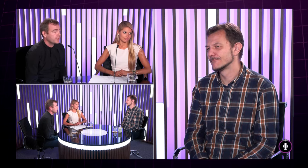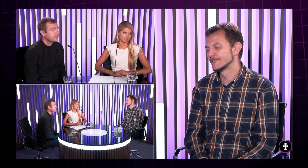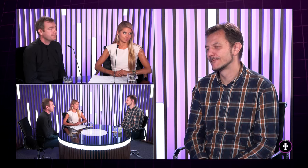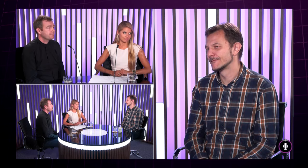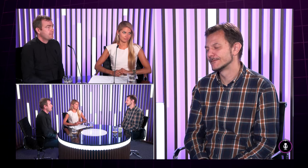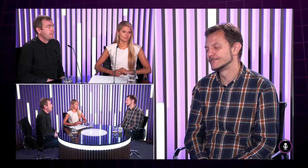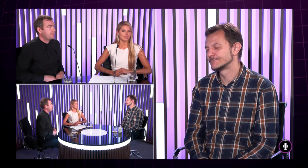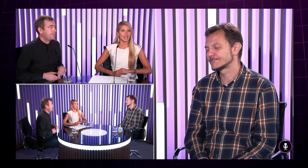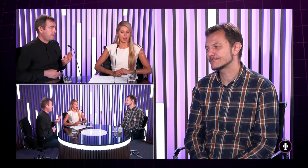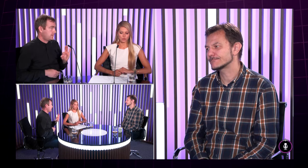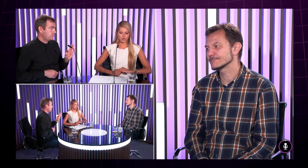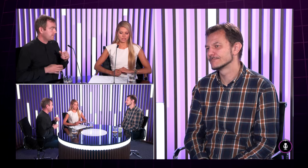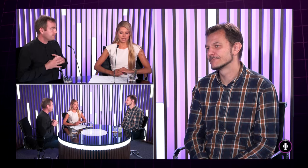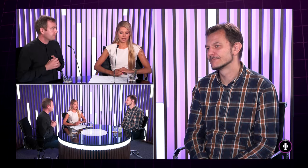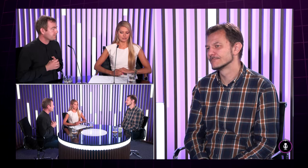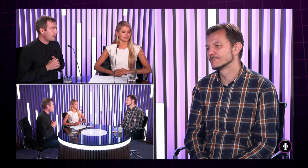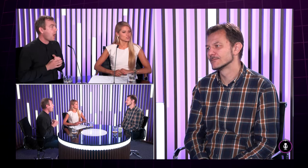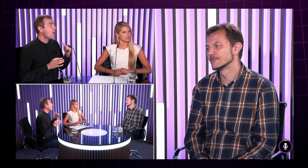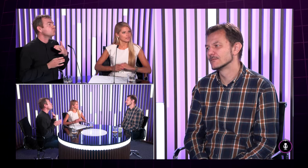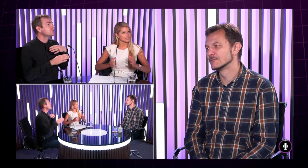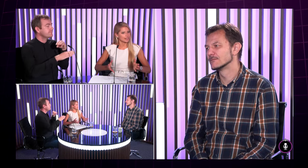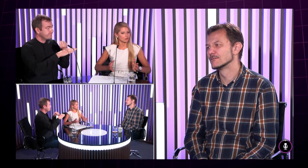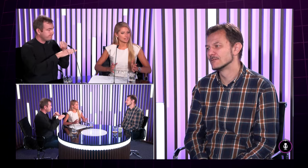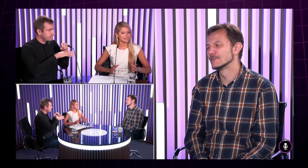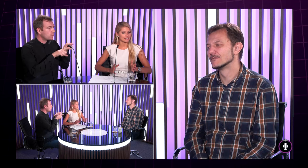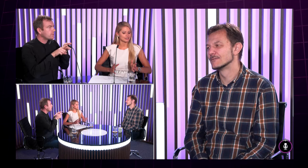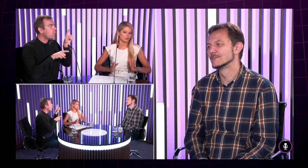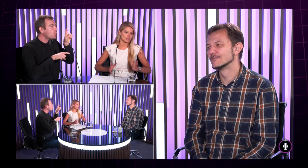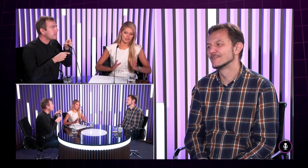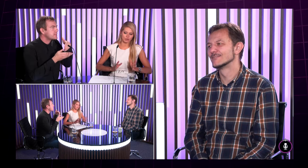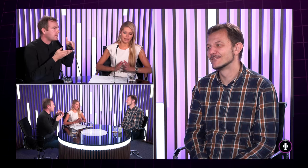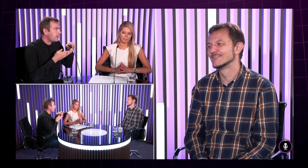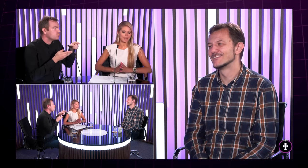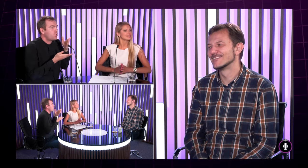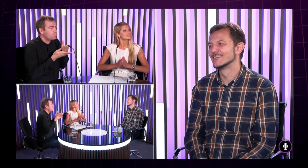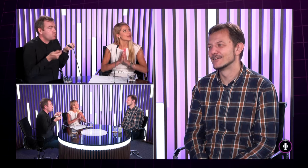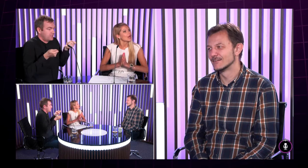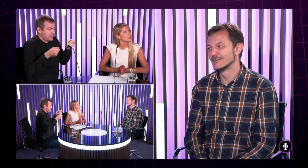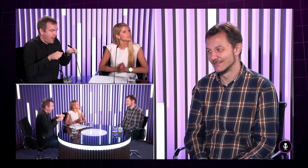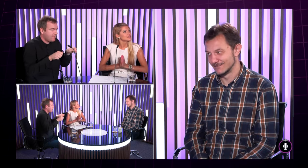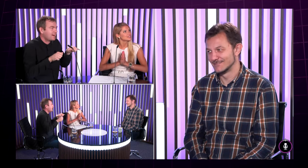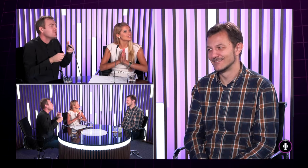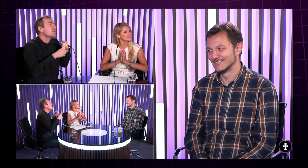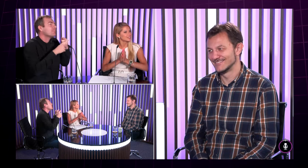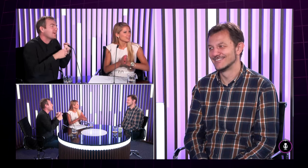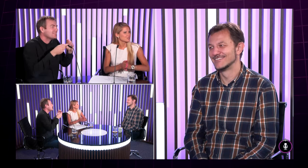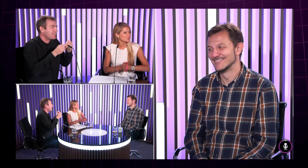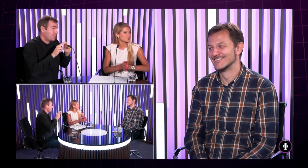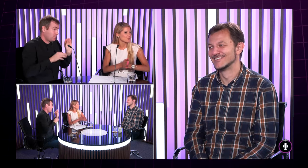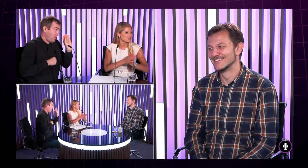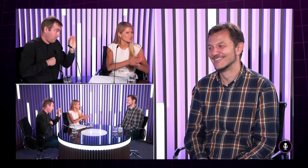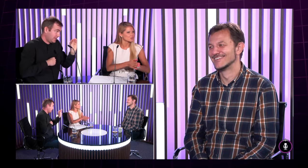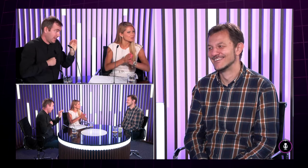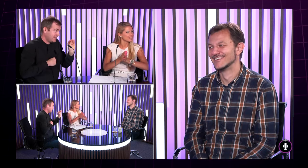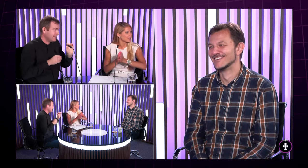vzájemne rozumieť a možno teda ešte na vás taká otázka ku záveru taká praktická aby sme si teda nejakým